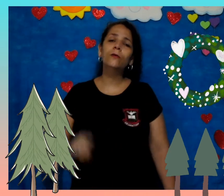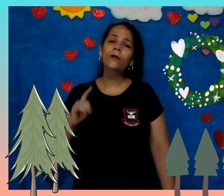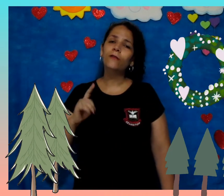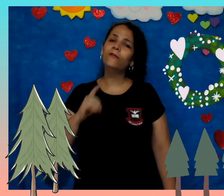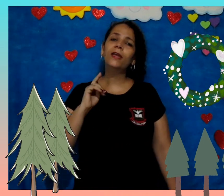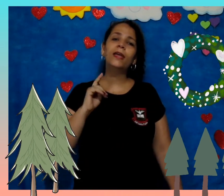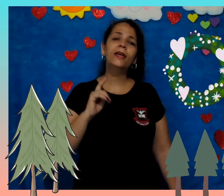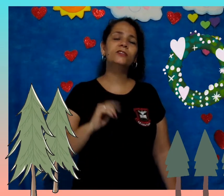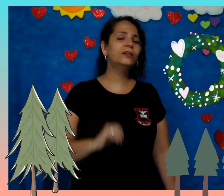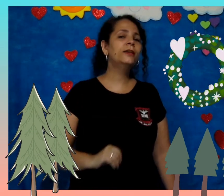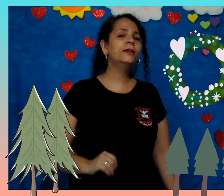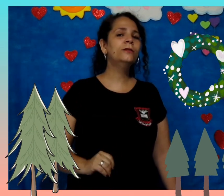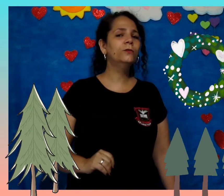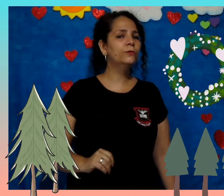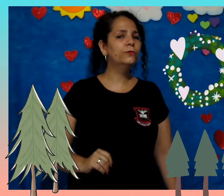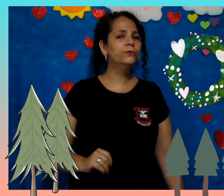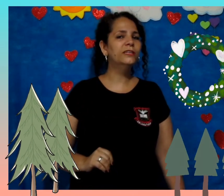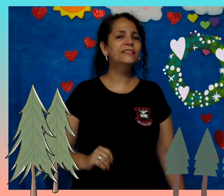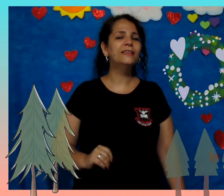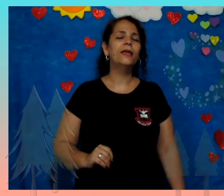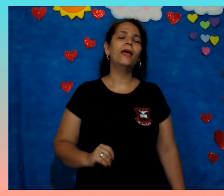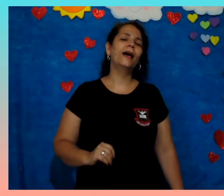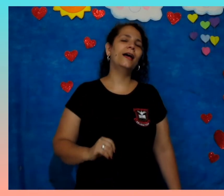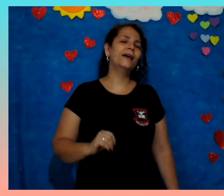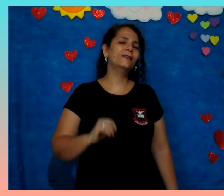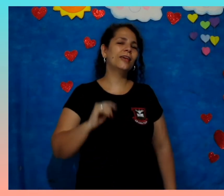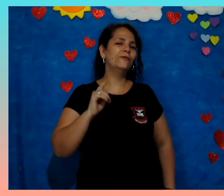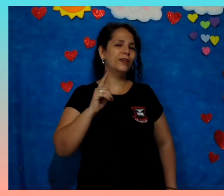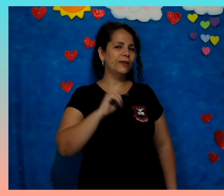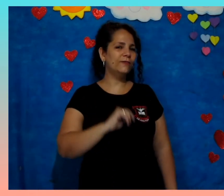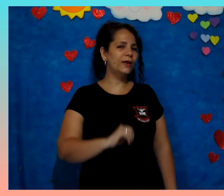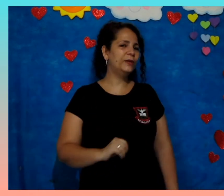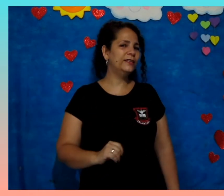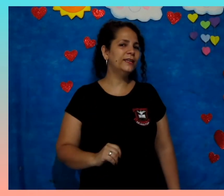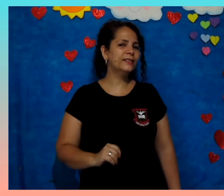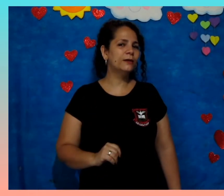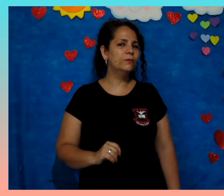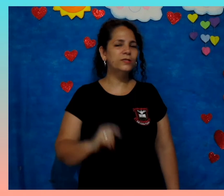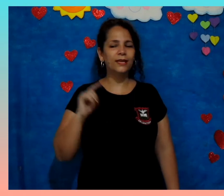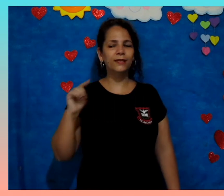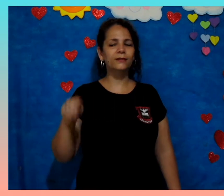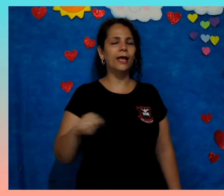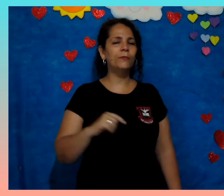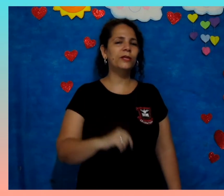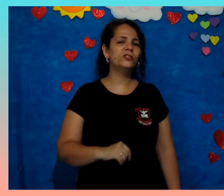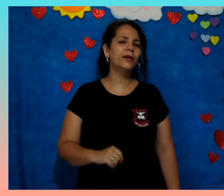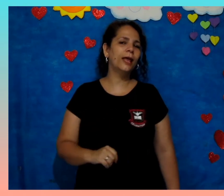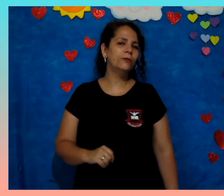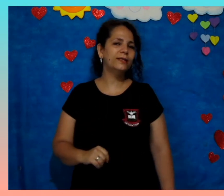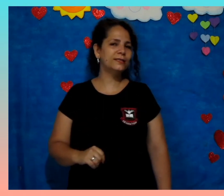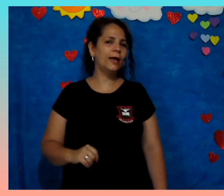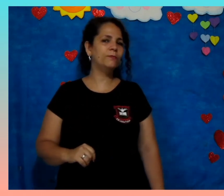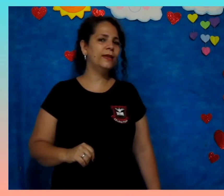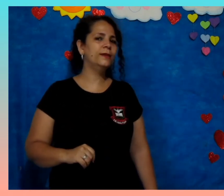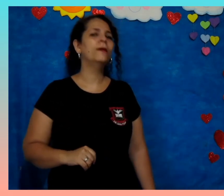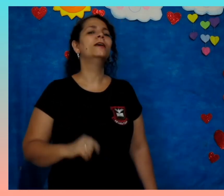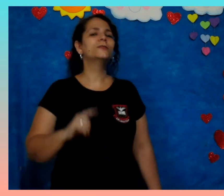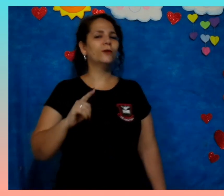verdinhos. Ah, eu quero ver quem vai aprender essa música e cantar pra tia lá no WhatsApp, hein? Só